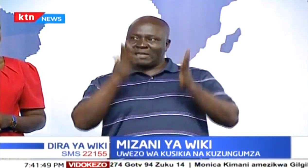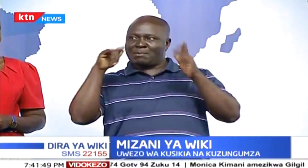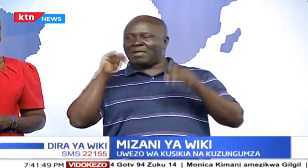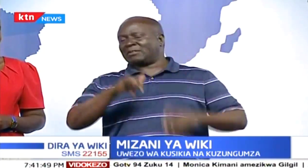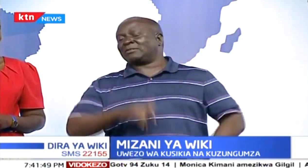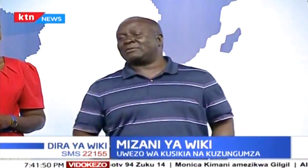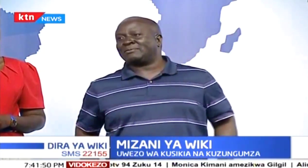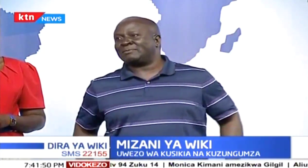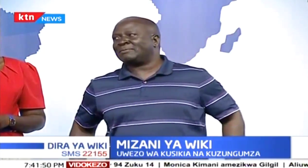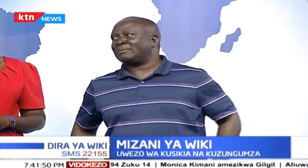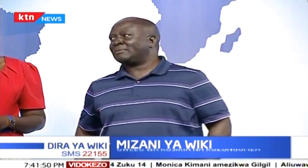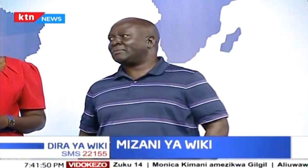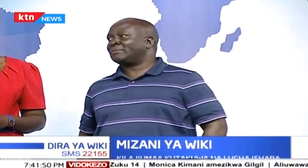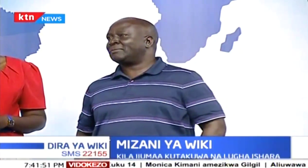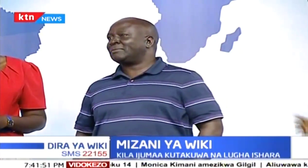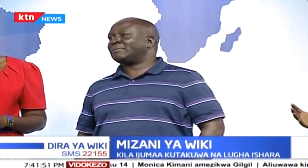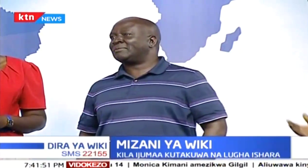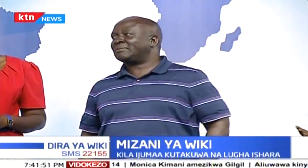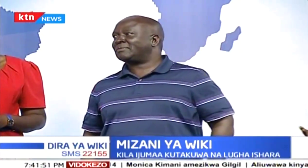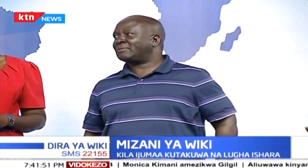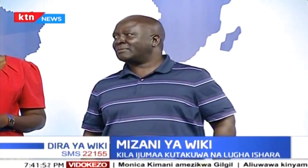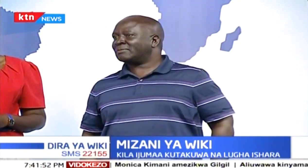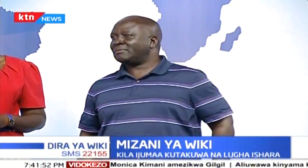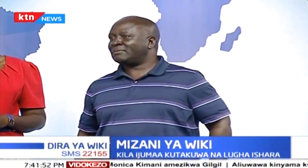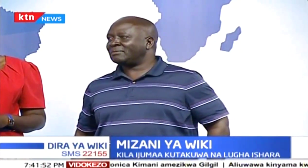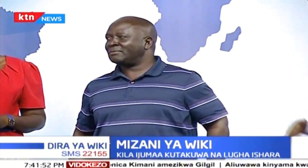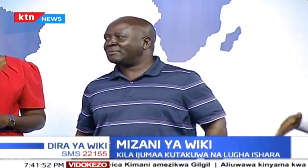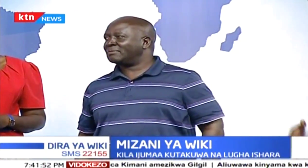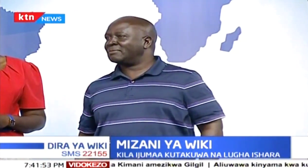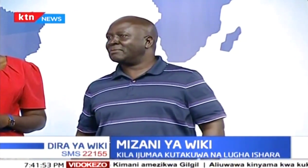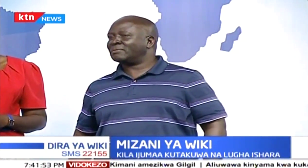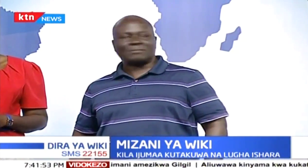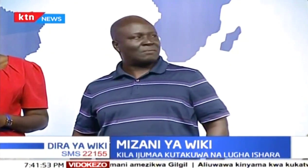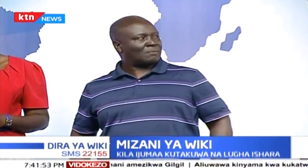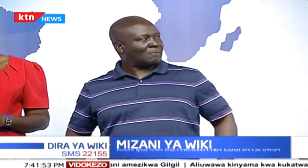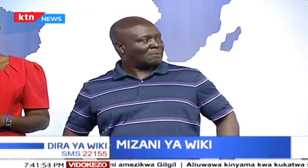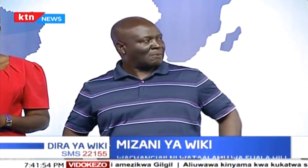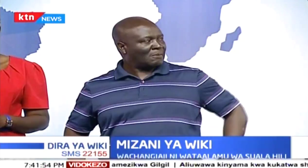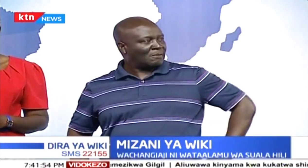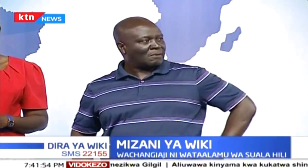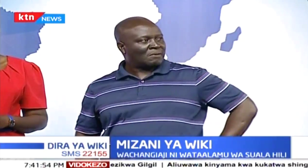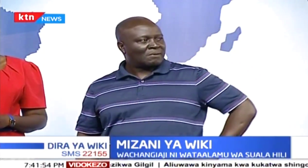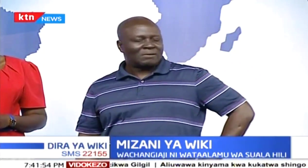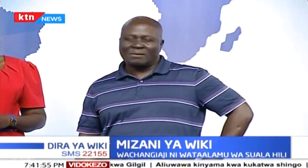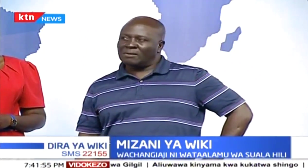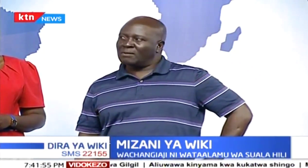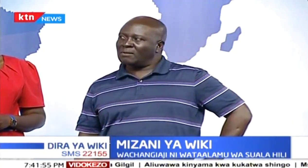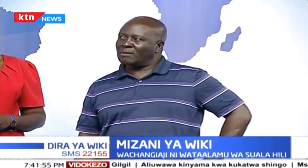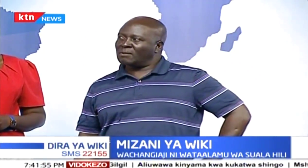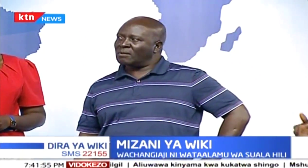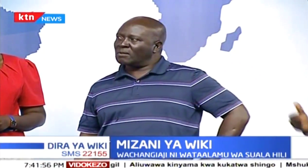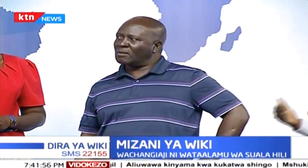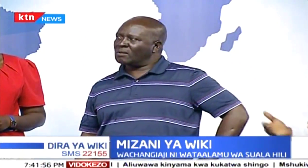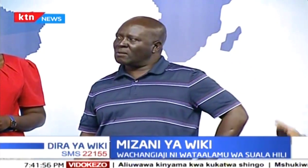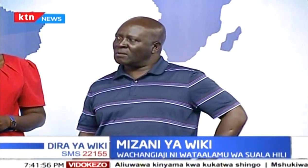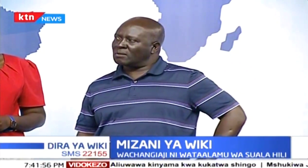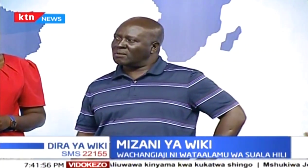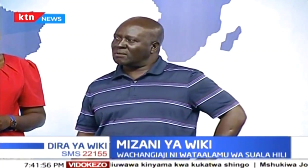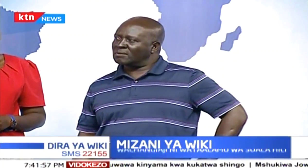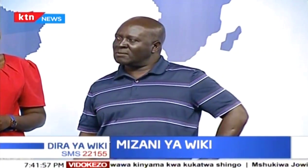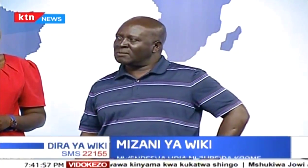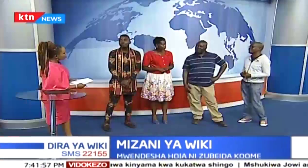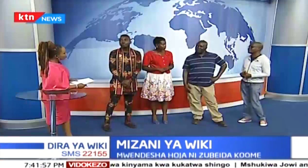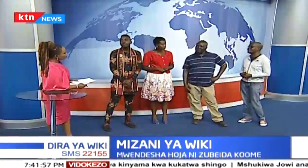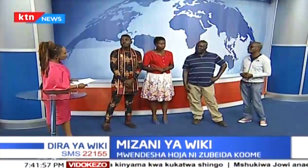ombudsman. Na tuna sherekea hiyo kama jamii ya wasiosikia Kenya mzima. Kwa sababu, mara ya kwanza